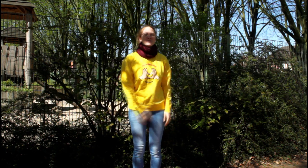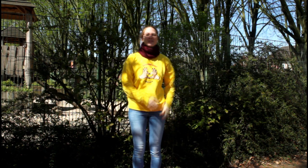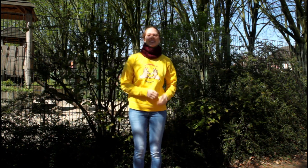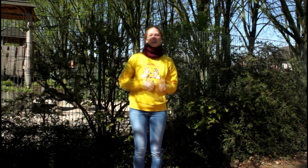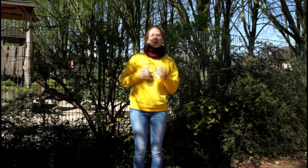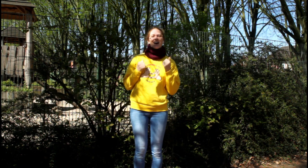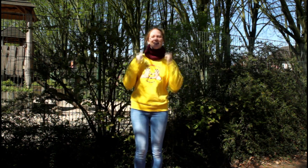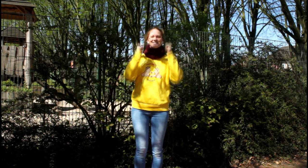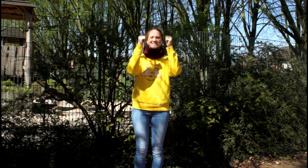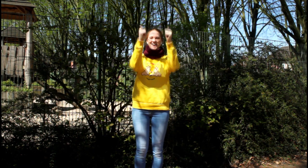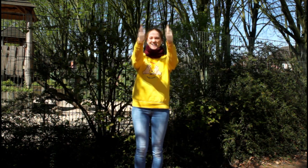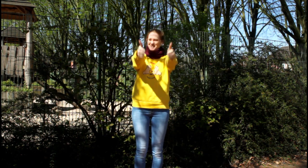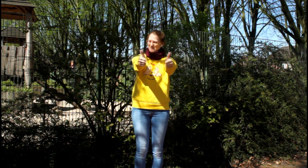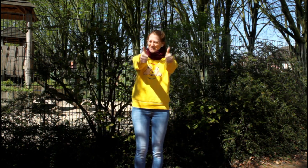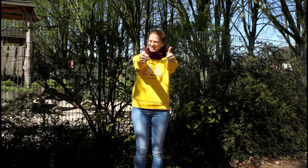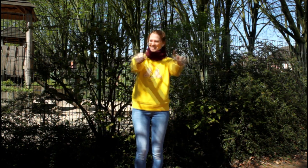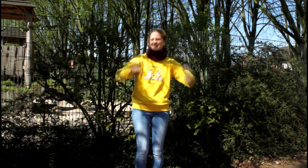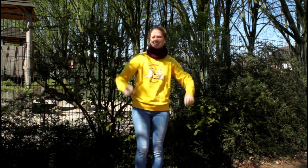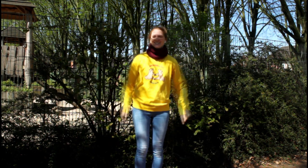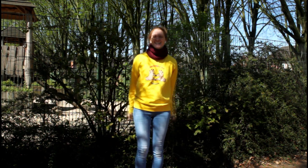einfach spitze,